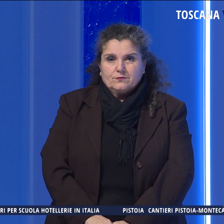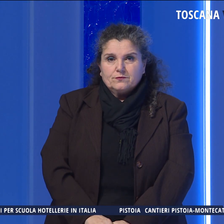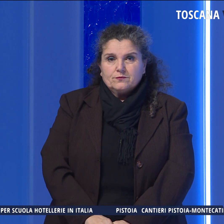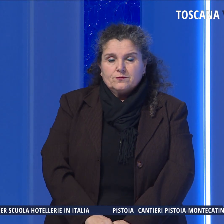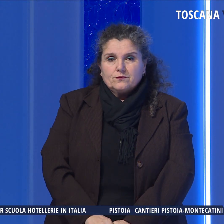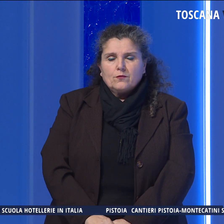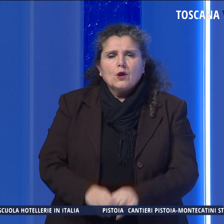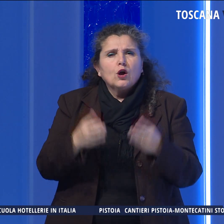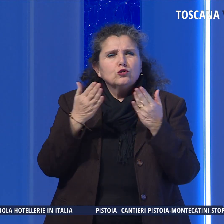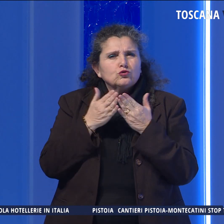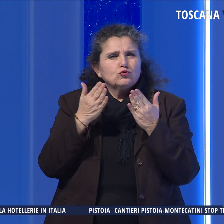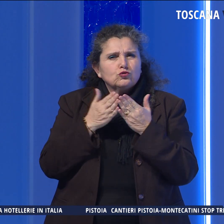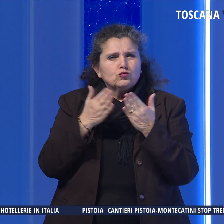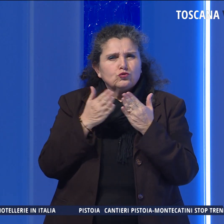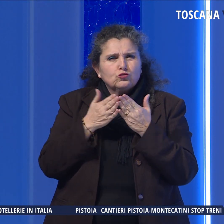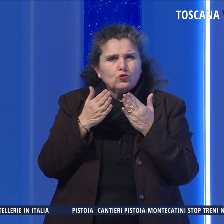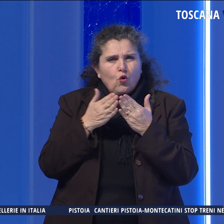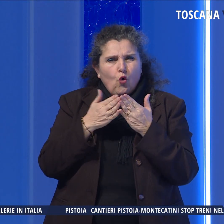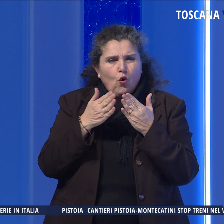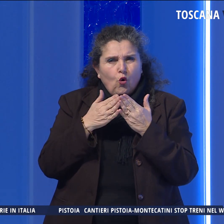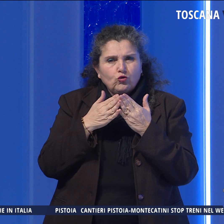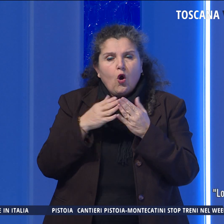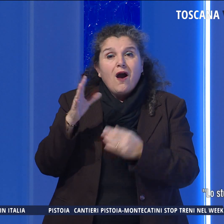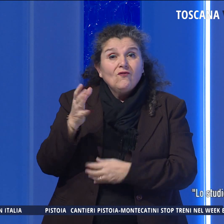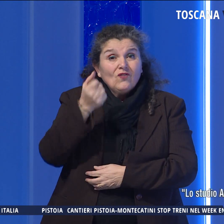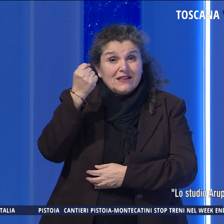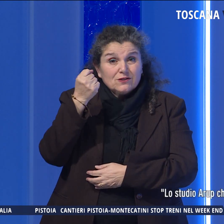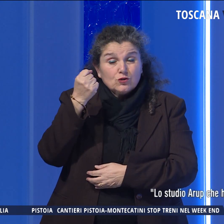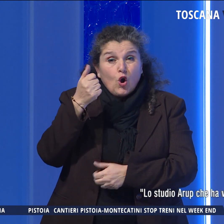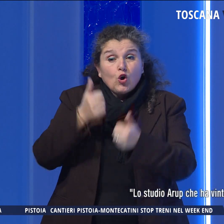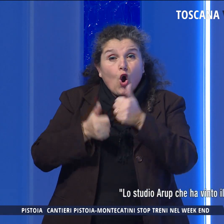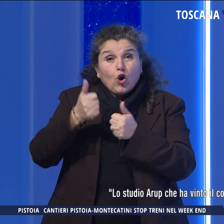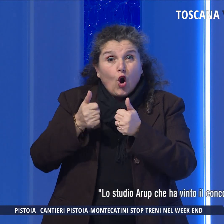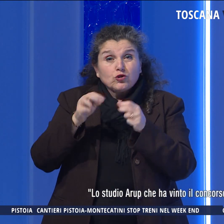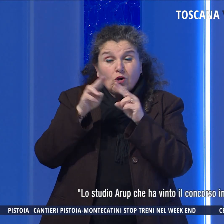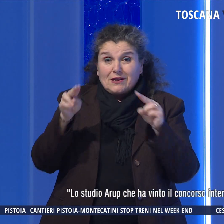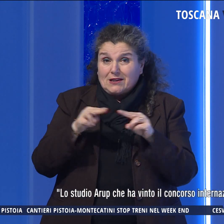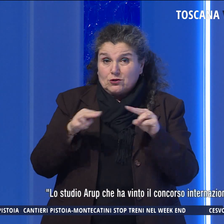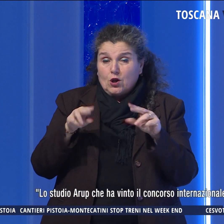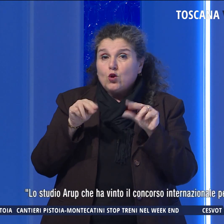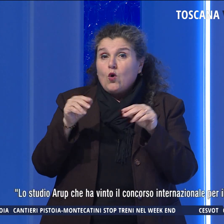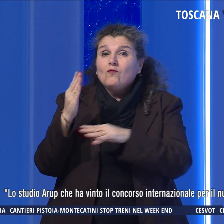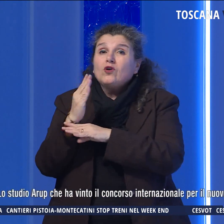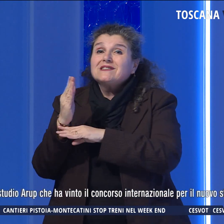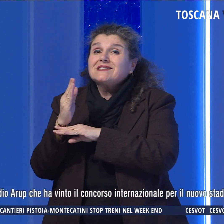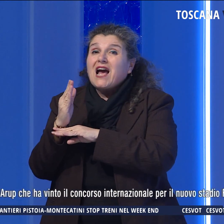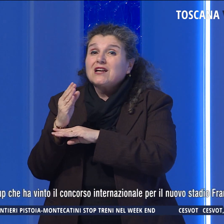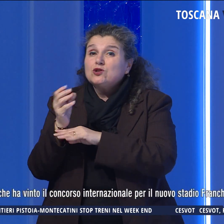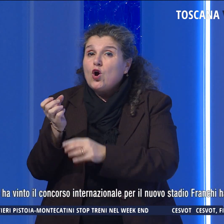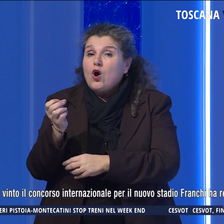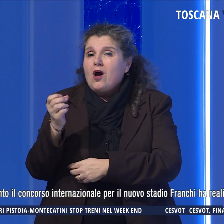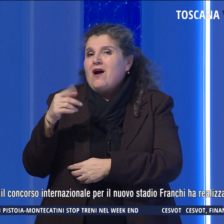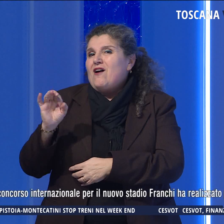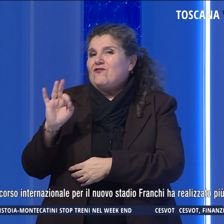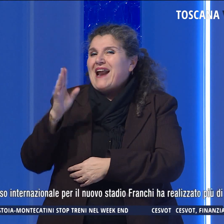Lo studio Arup, che ha vinto il concorso internazionale per il nuovo stadio Franchi, ha